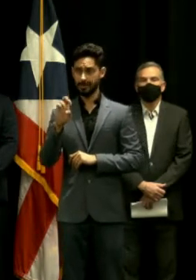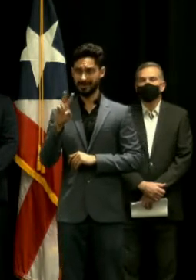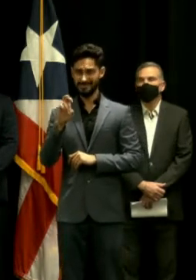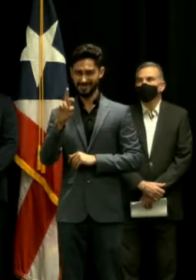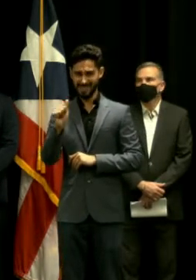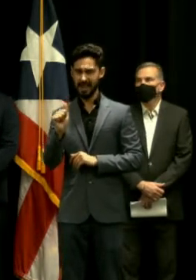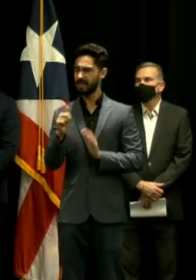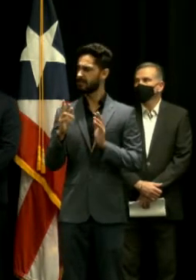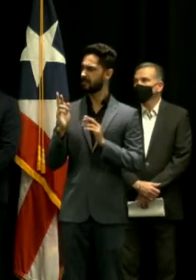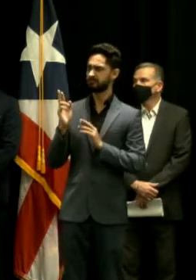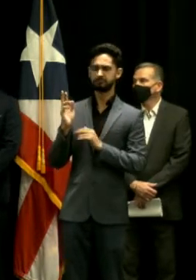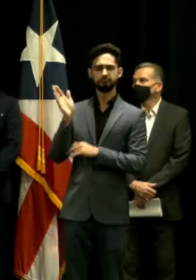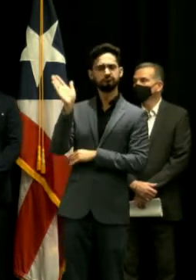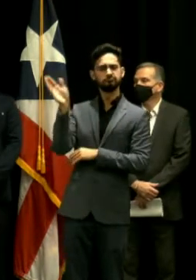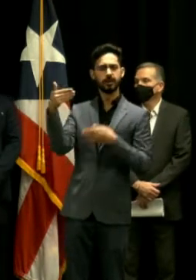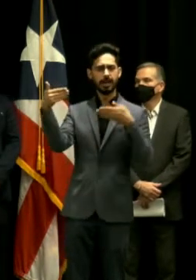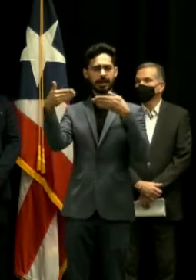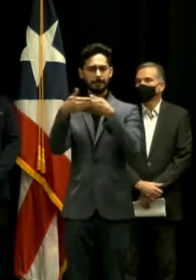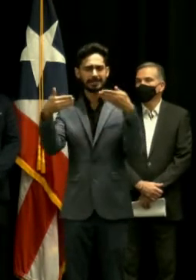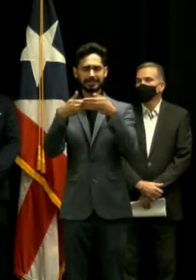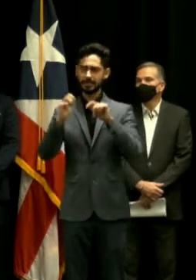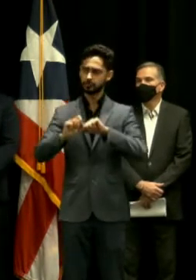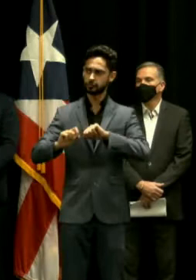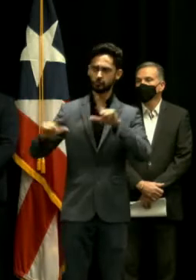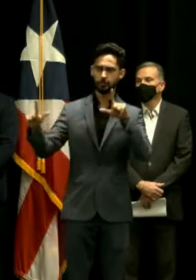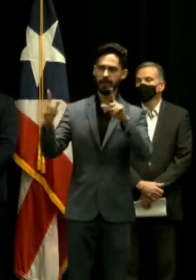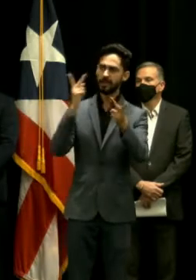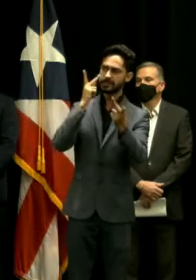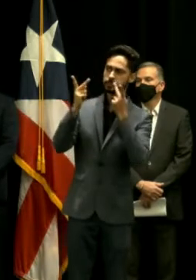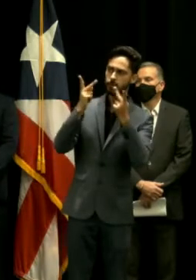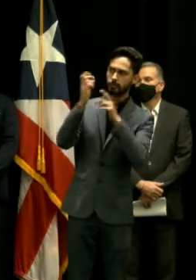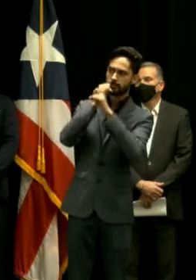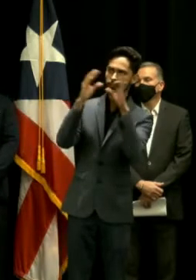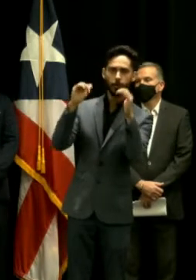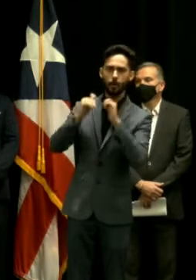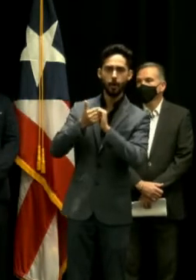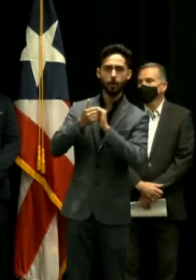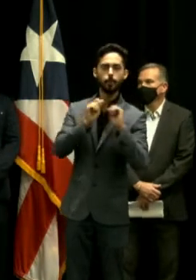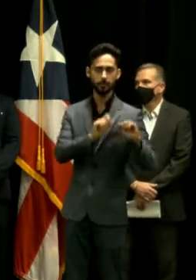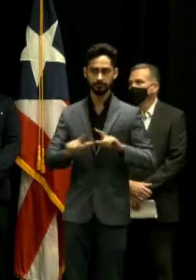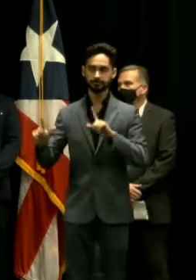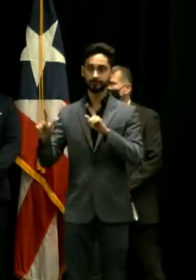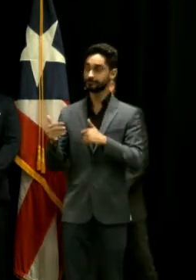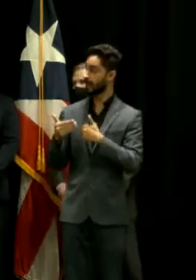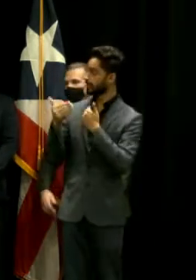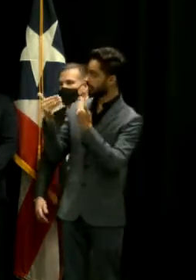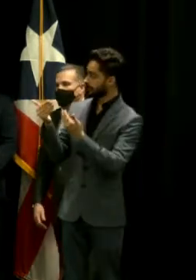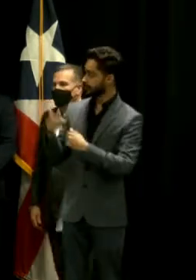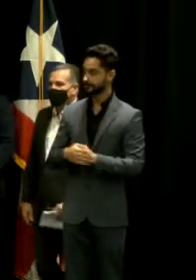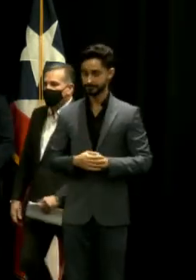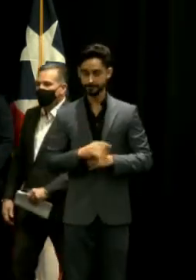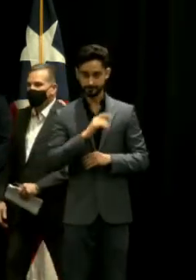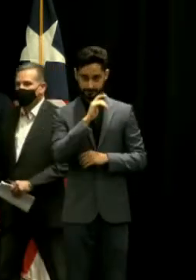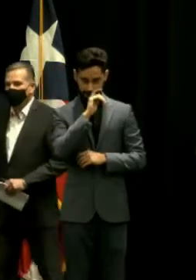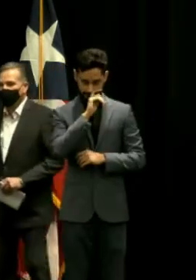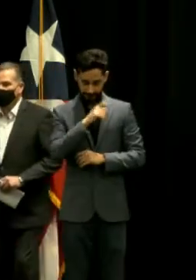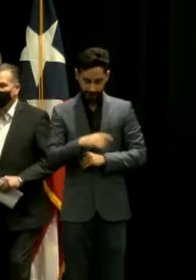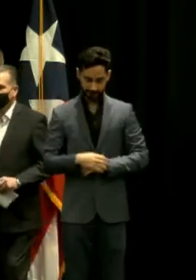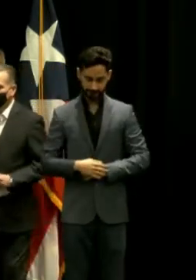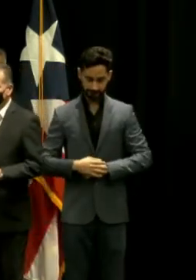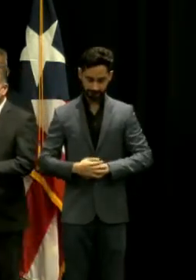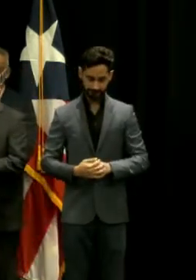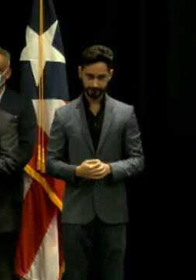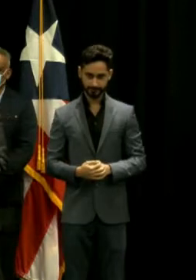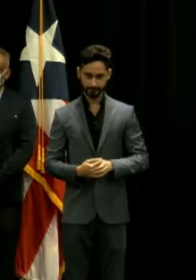visual del, del, de la facilidad y del, del proyecto. Adelante, Eduardo. Sí.